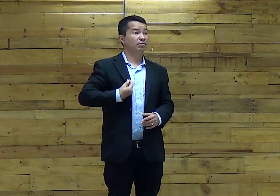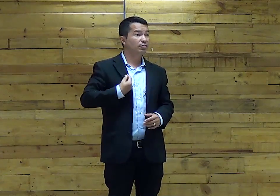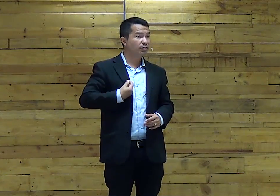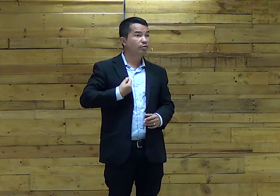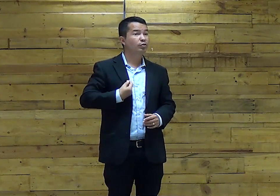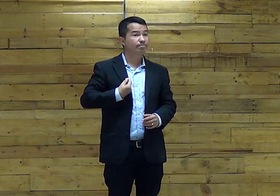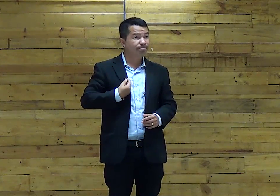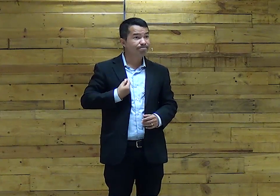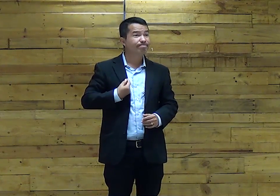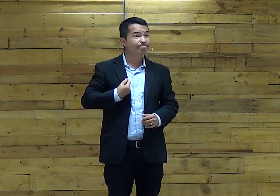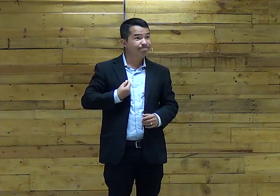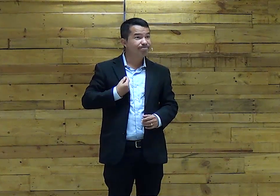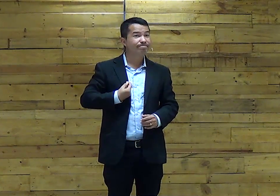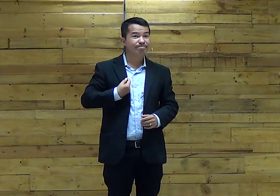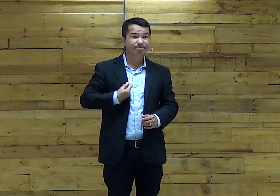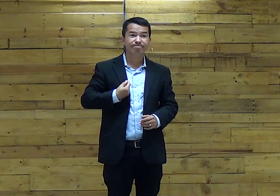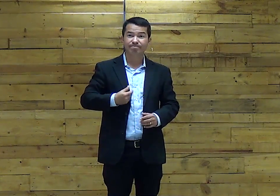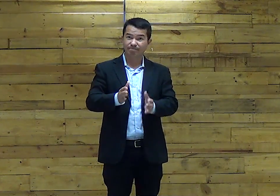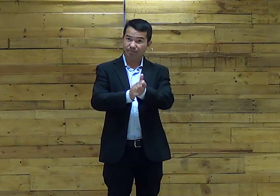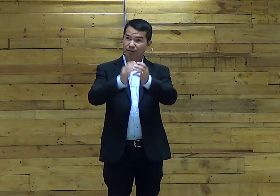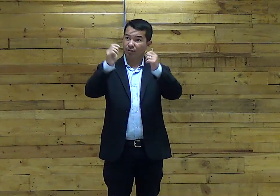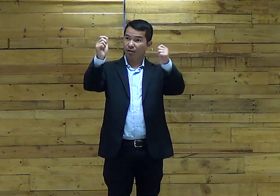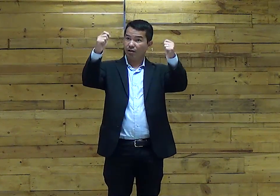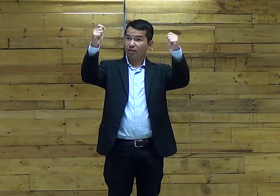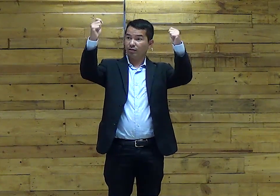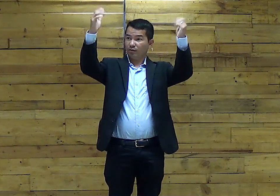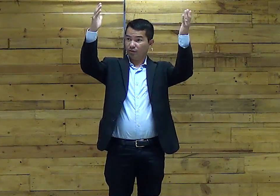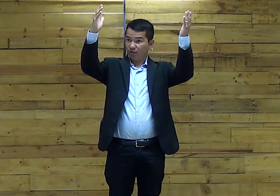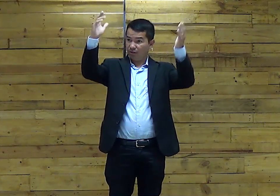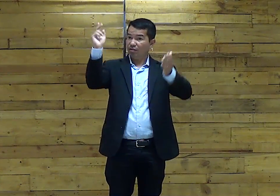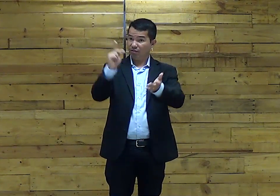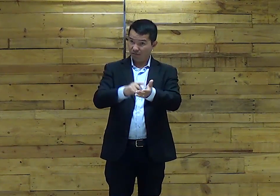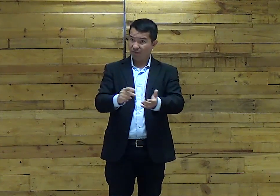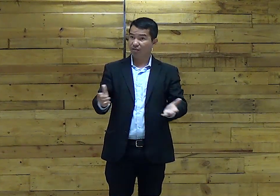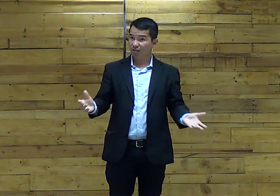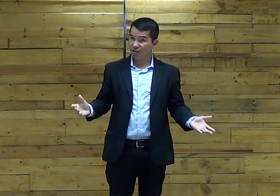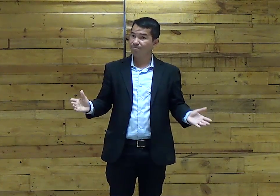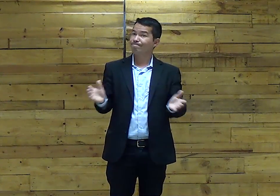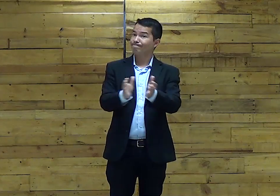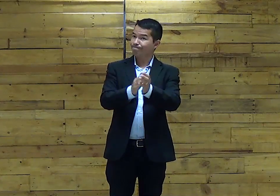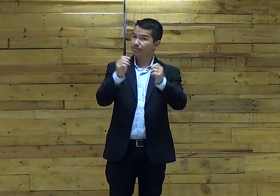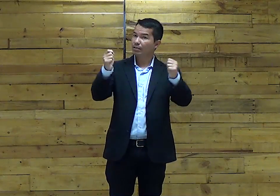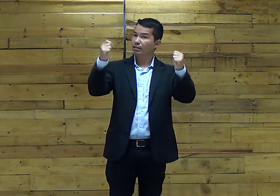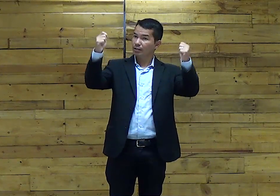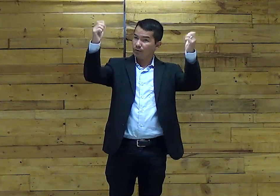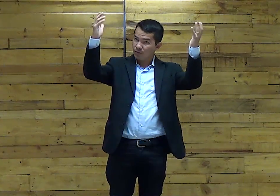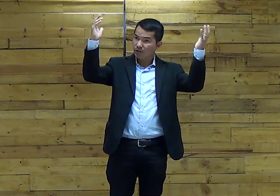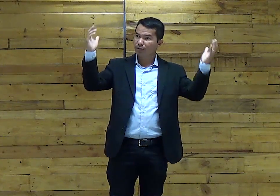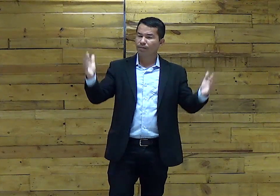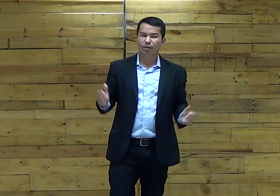Porque Jesus ressuscitou Ele está vivo Aleluia É verdade Aleluia